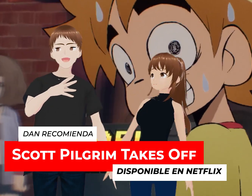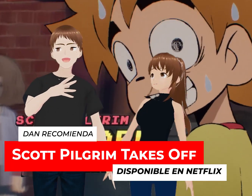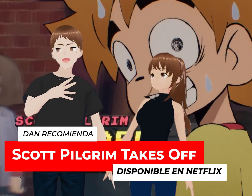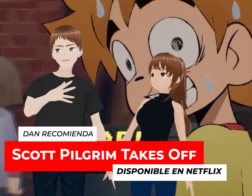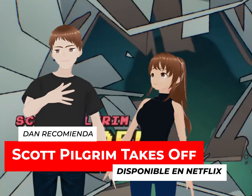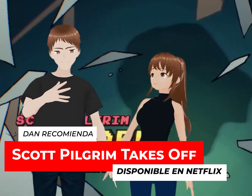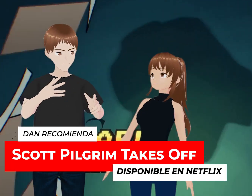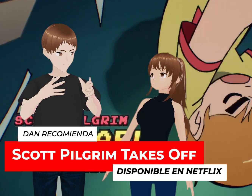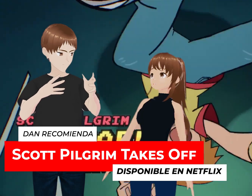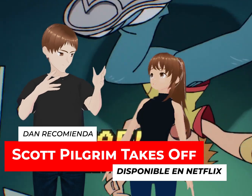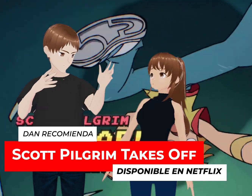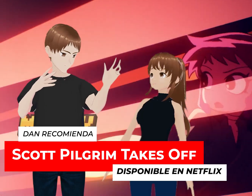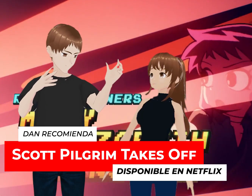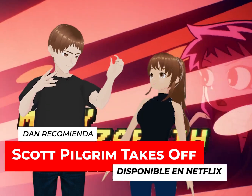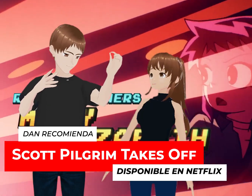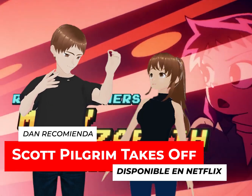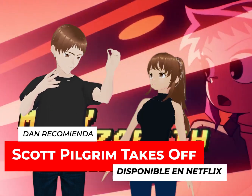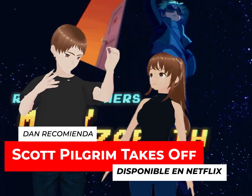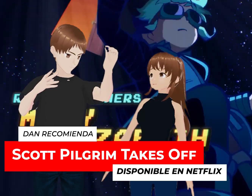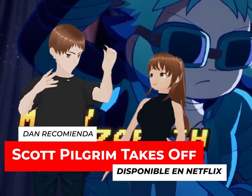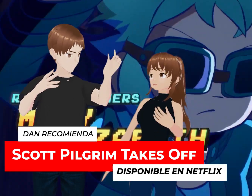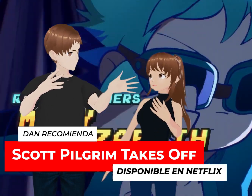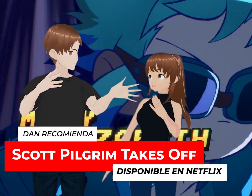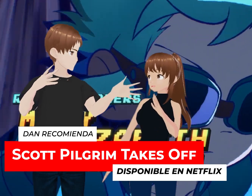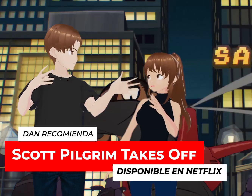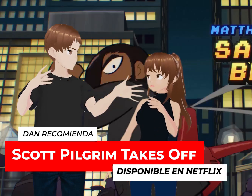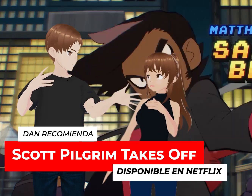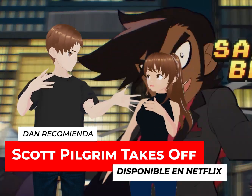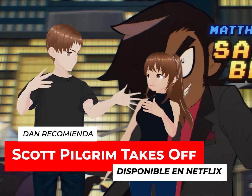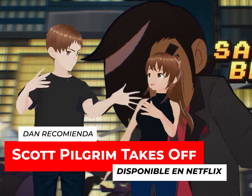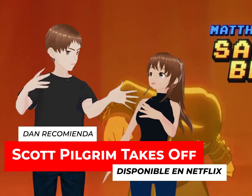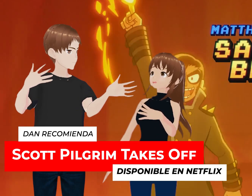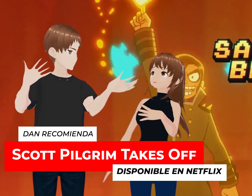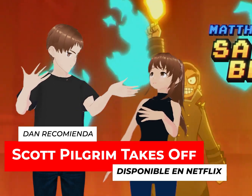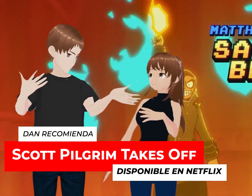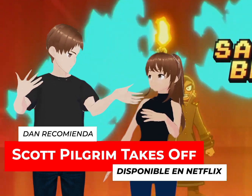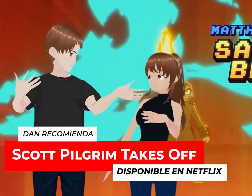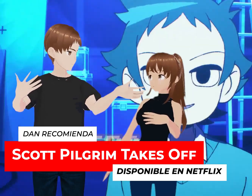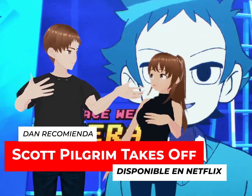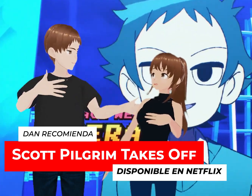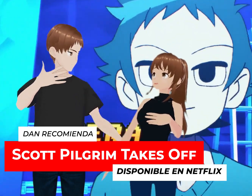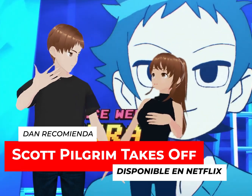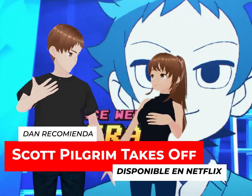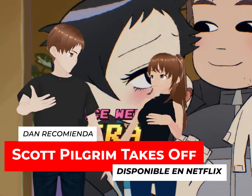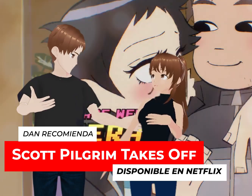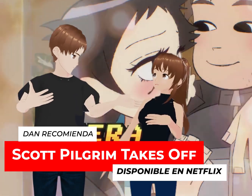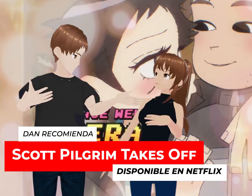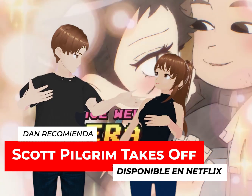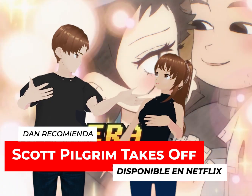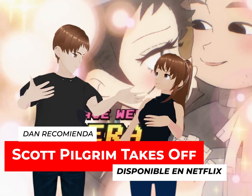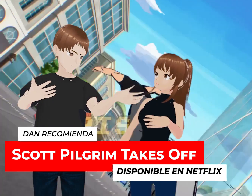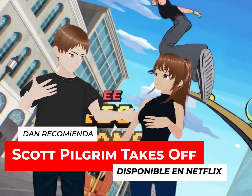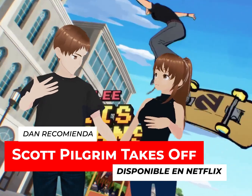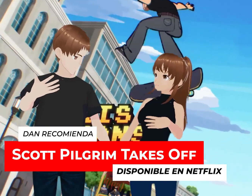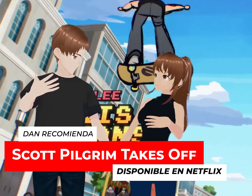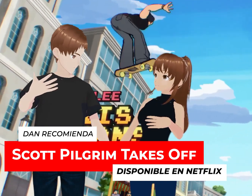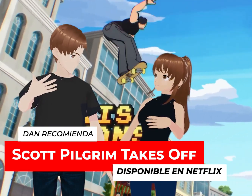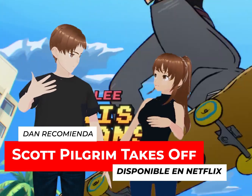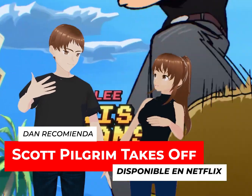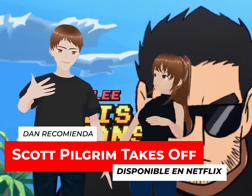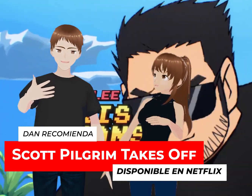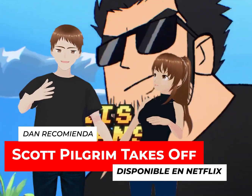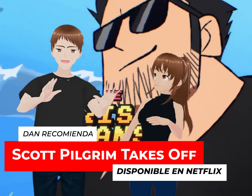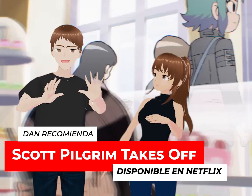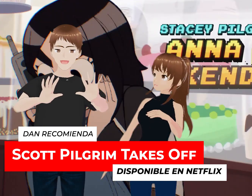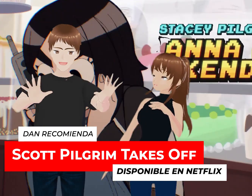como esta Lawson Brie, no Brie Larson, perdón, la Capitana Marvel, ganadora del Oscar. Ahorita para agarrarla para